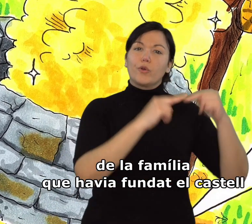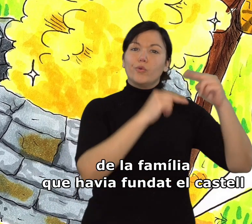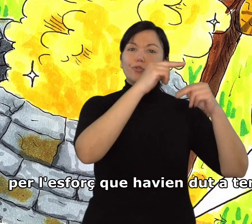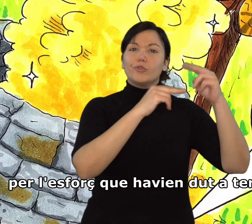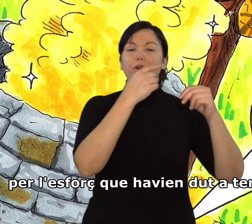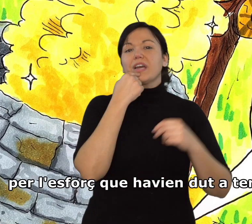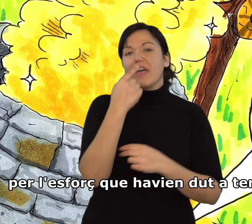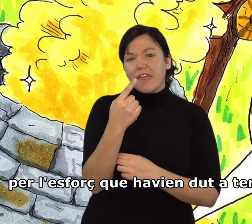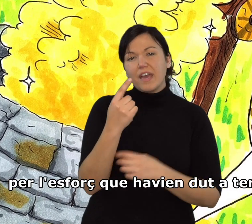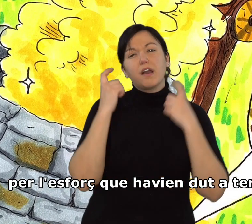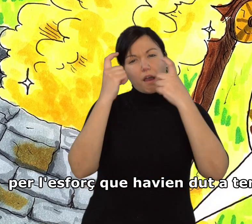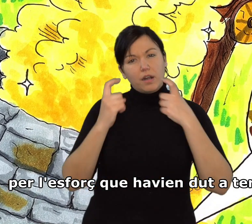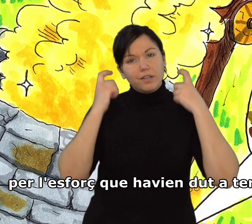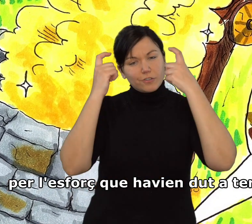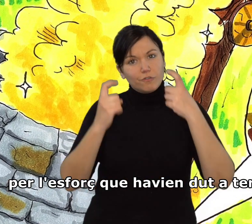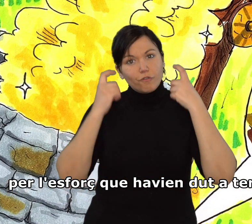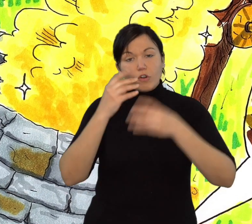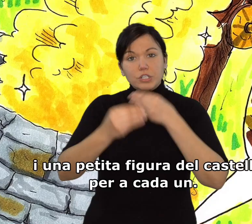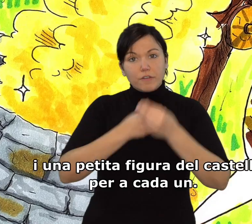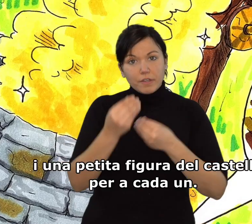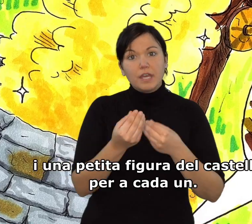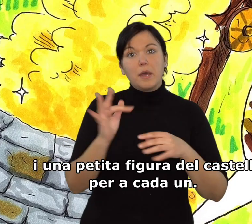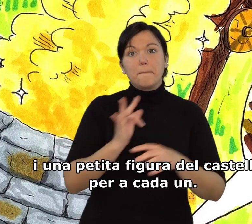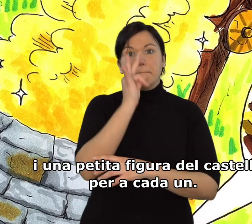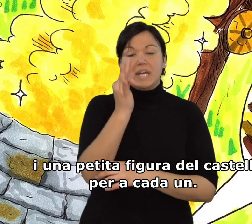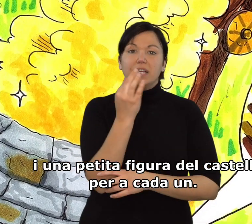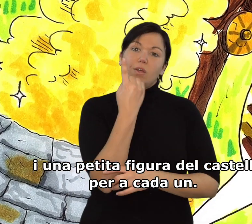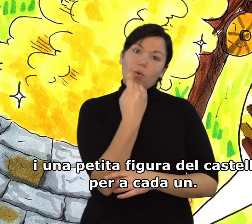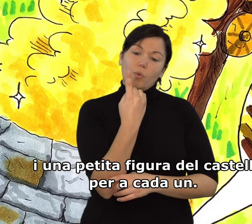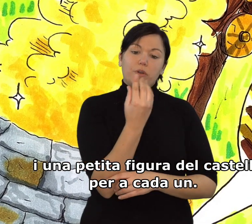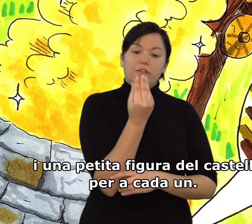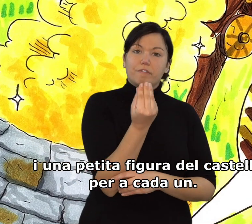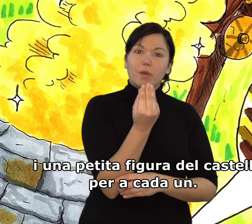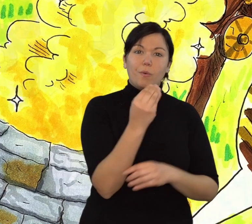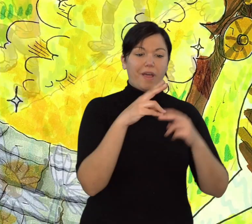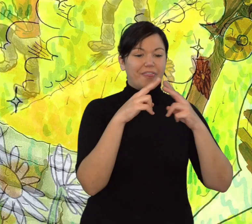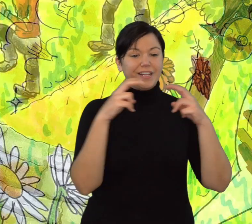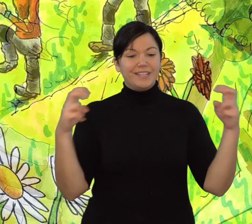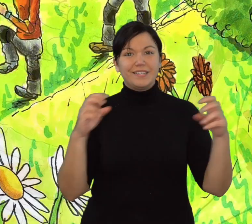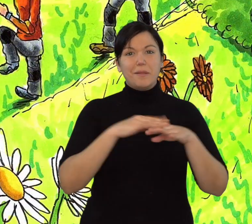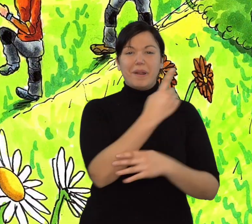castell, que els agraïa l'esforç que havien dut a terme i una petita figura del castell per a cada un.